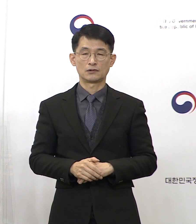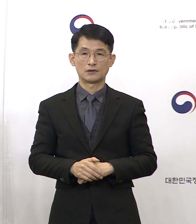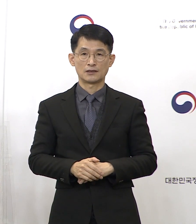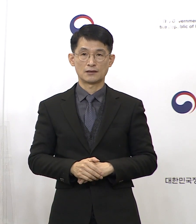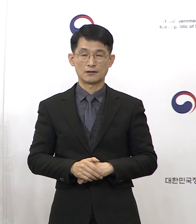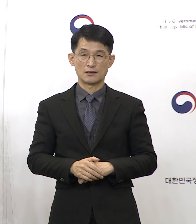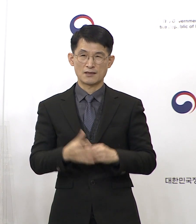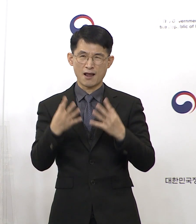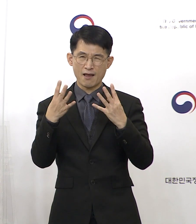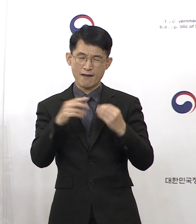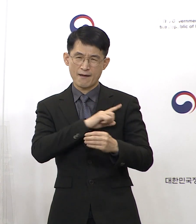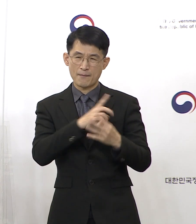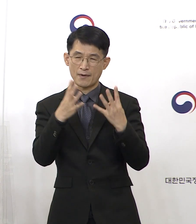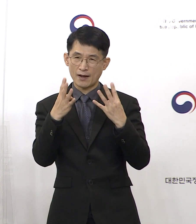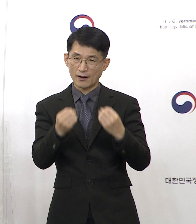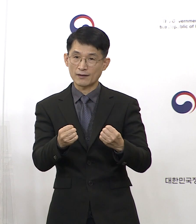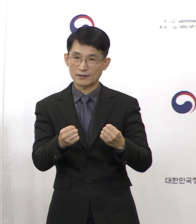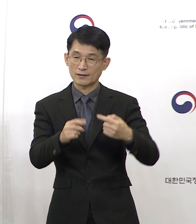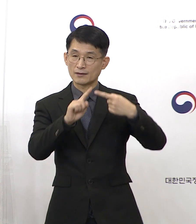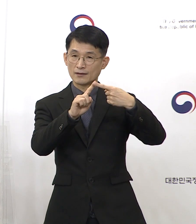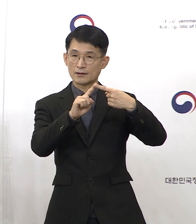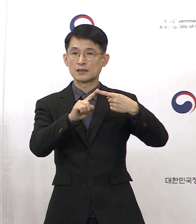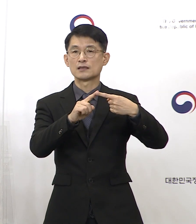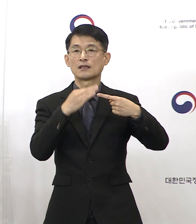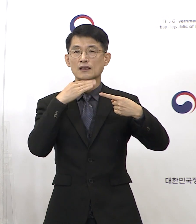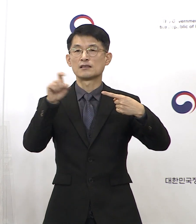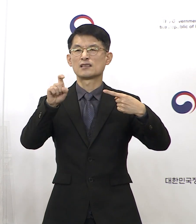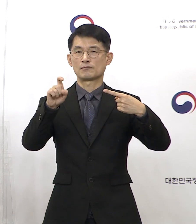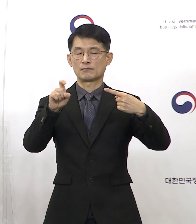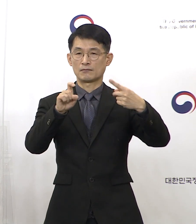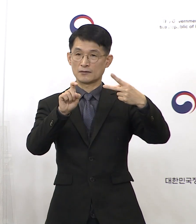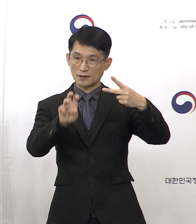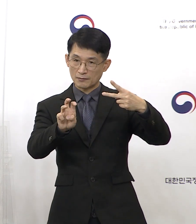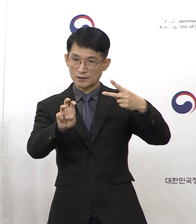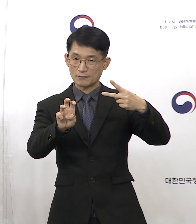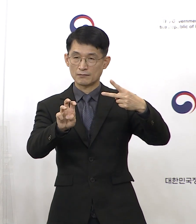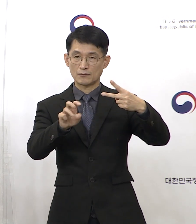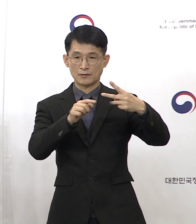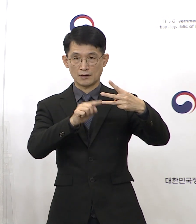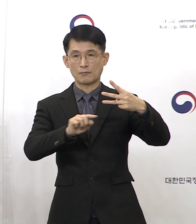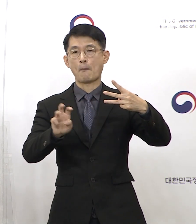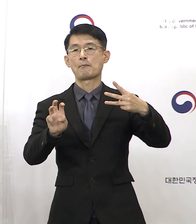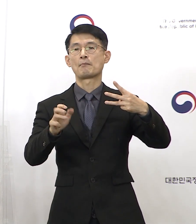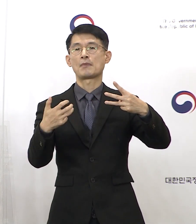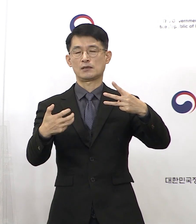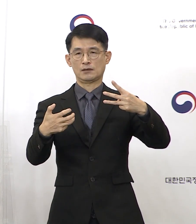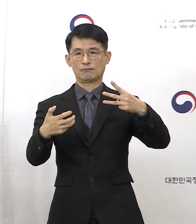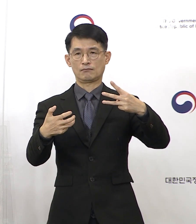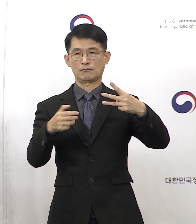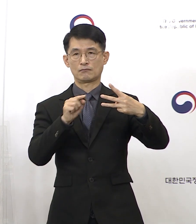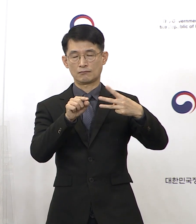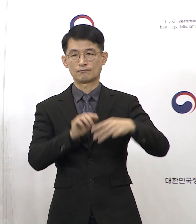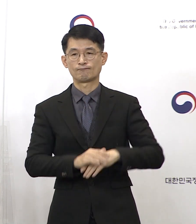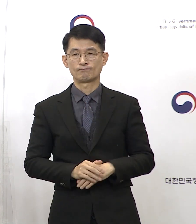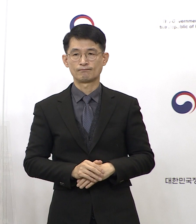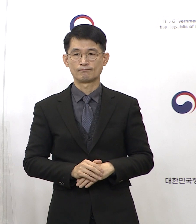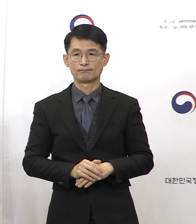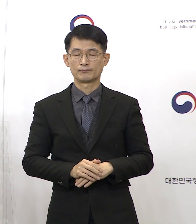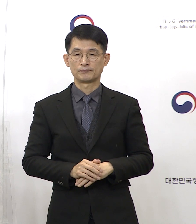발생률이 높은 연령대는 10대, 30대, 그리고 80대 이상의 순이며